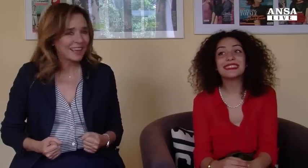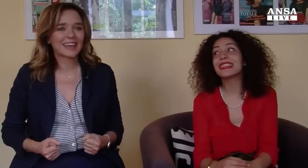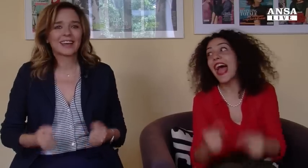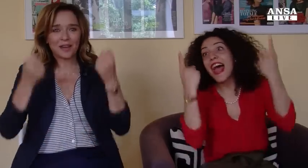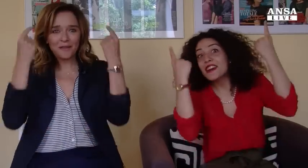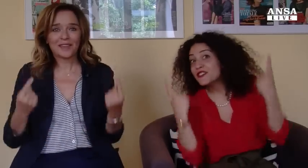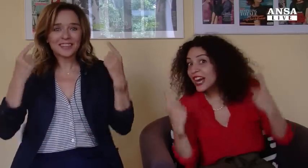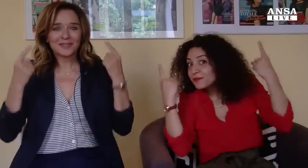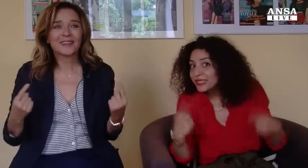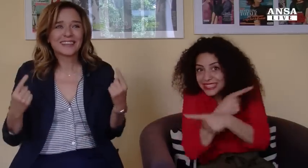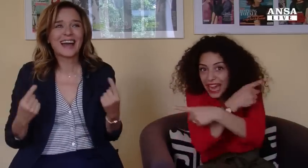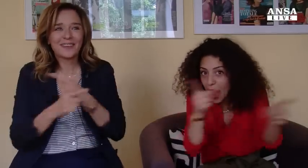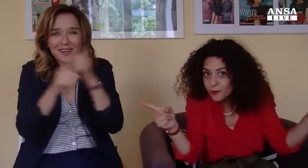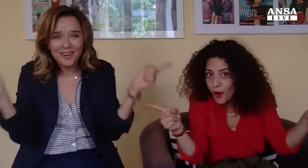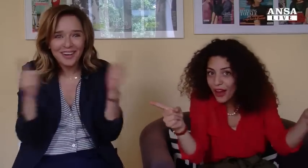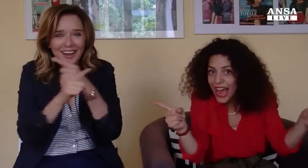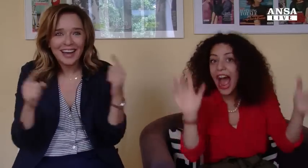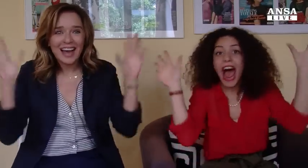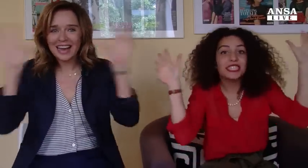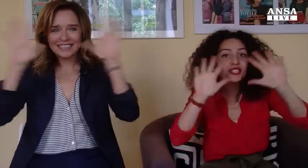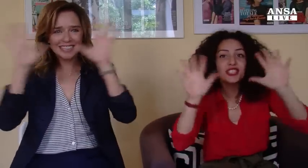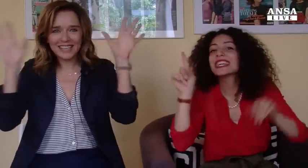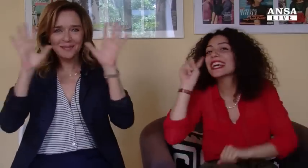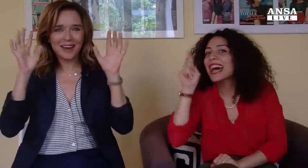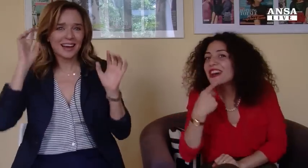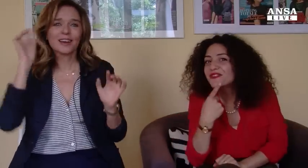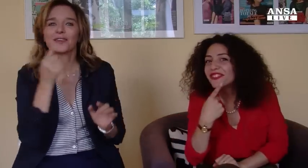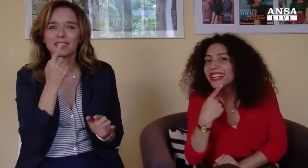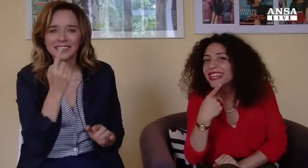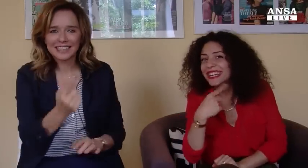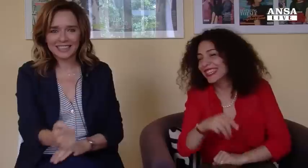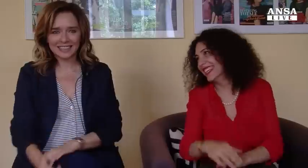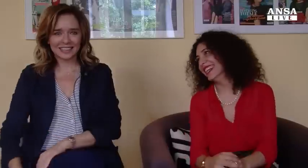Vi aspettiamo al Cinedef.